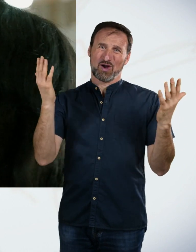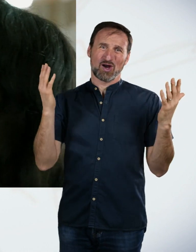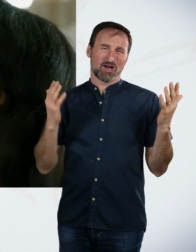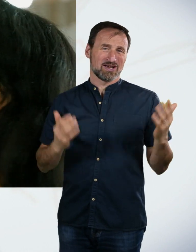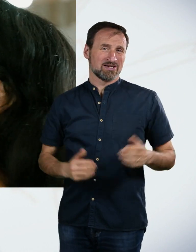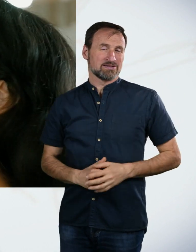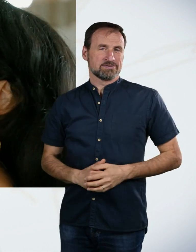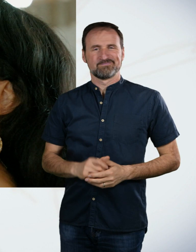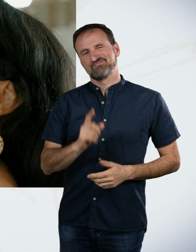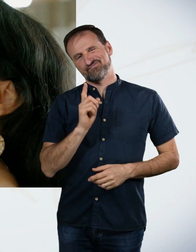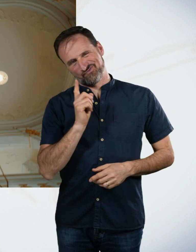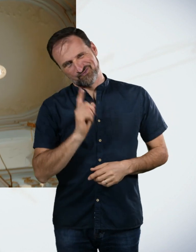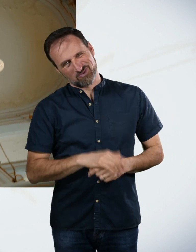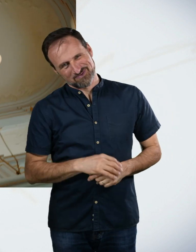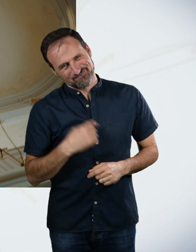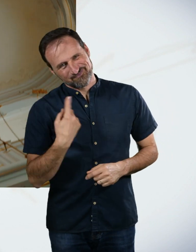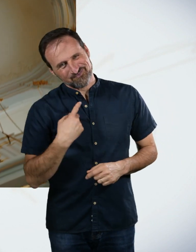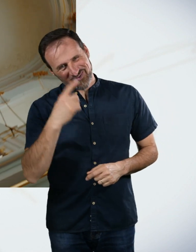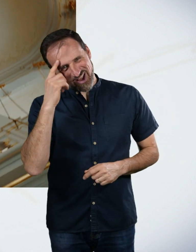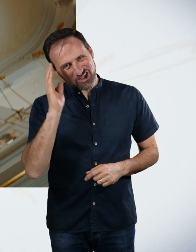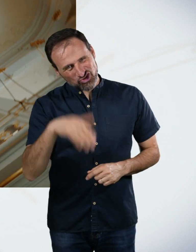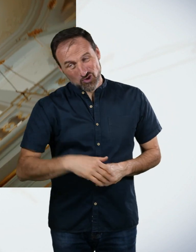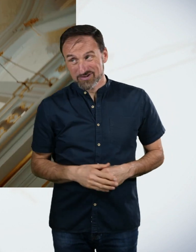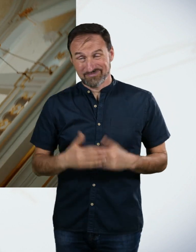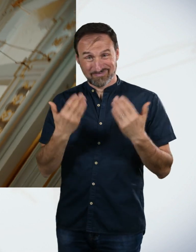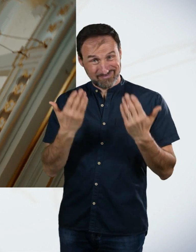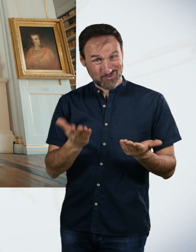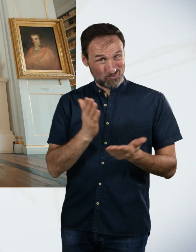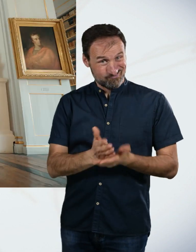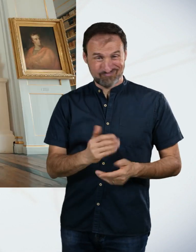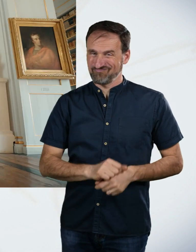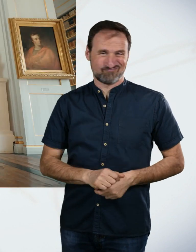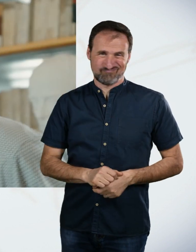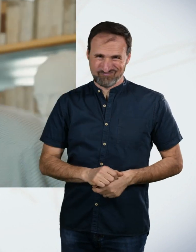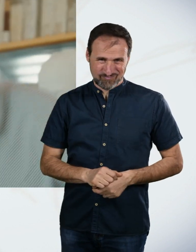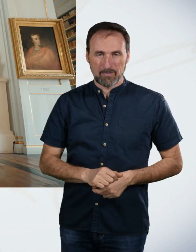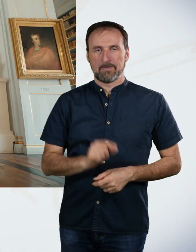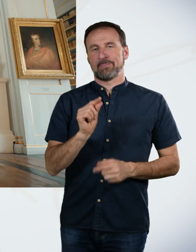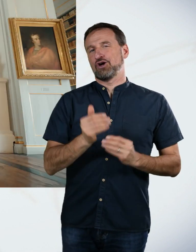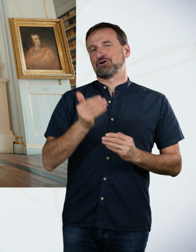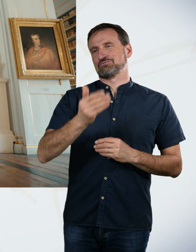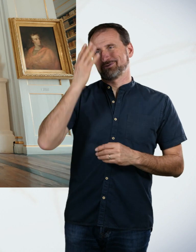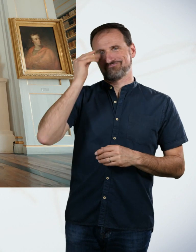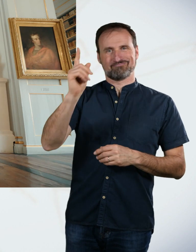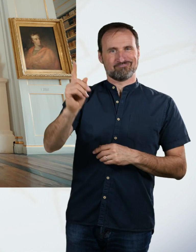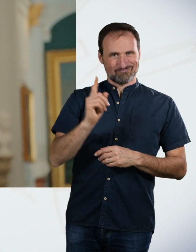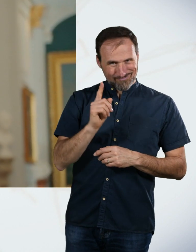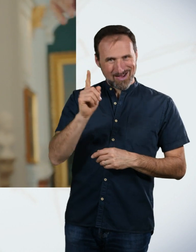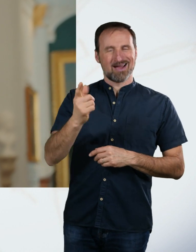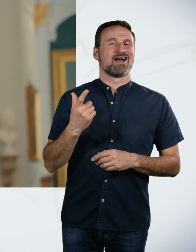Aber wir wissen ja, es bleibt nicht dabei. Kurze Zeit später kam der Herr Hageböck zu uns, hat uns begrüßt, uns natürlich willkommen geheißen.